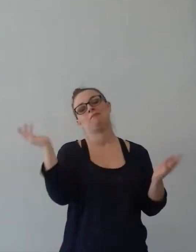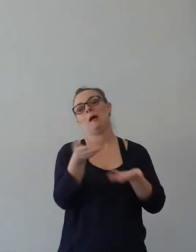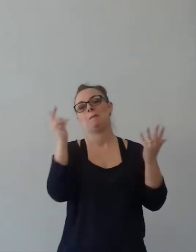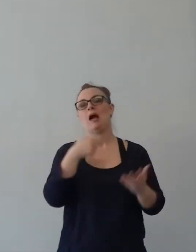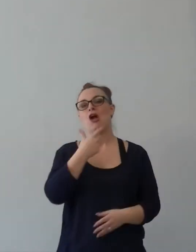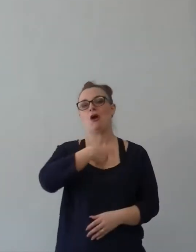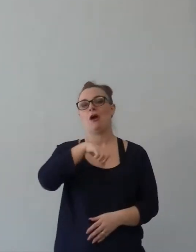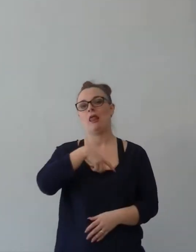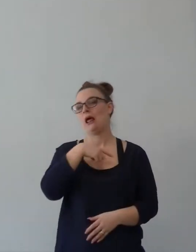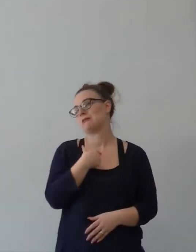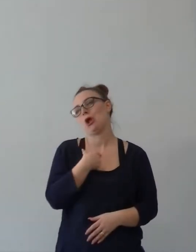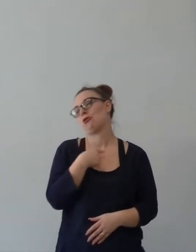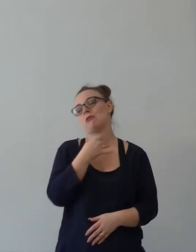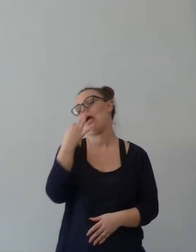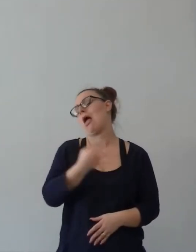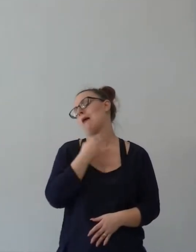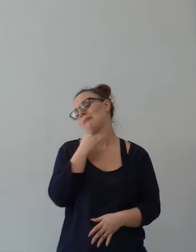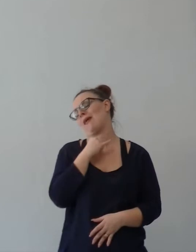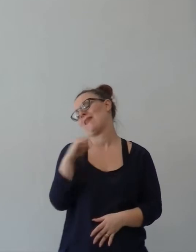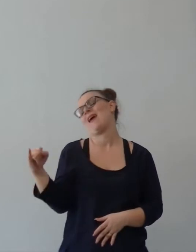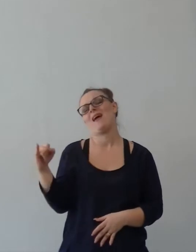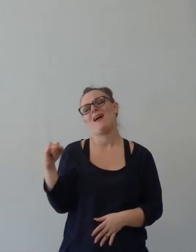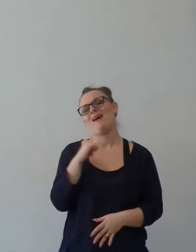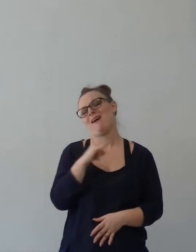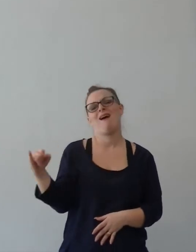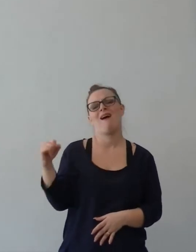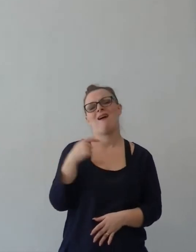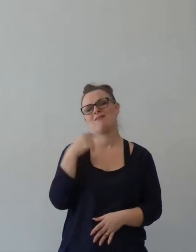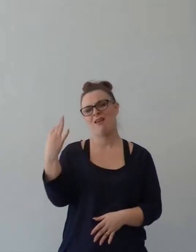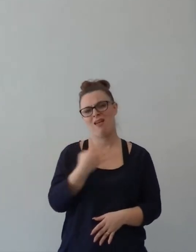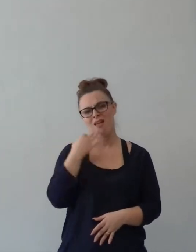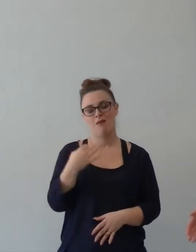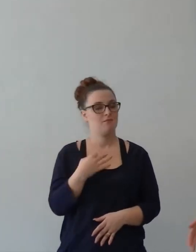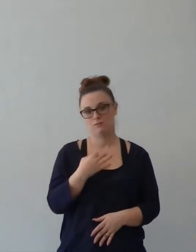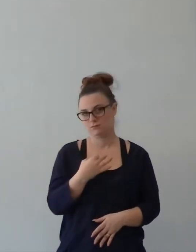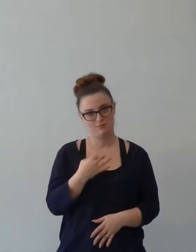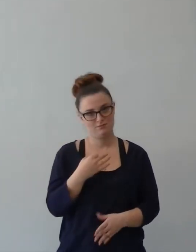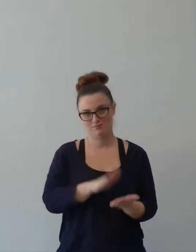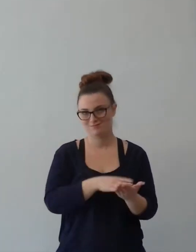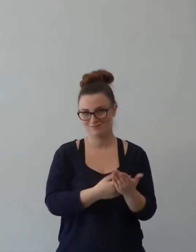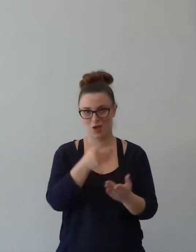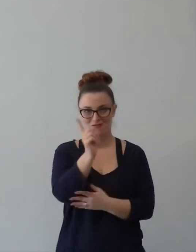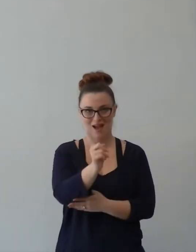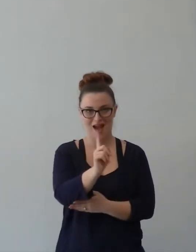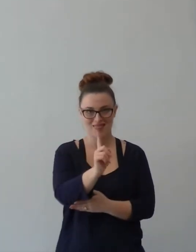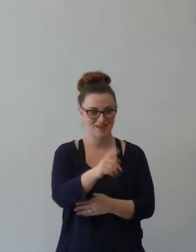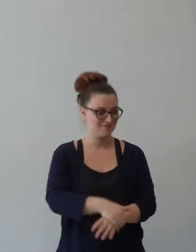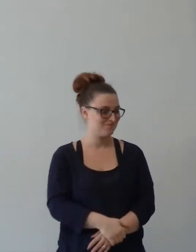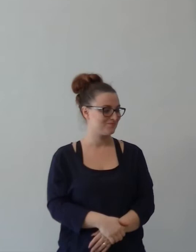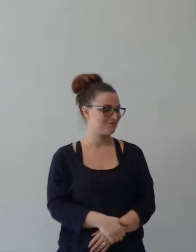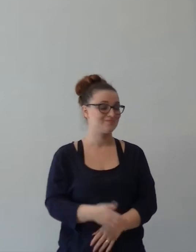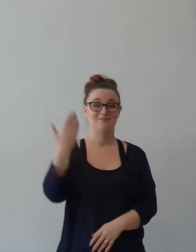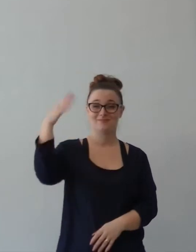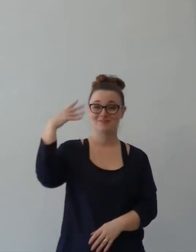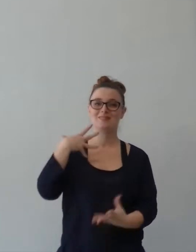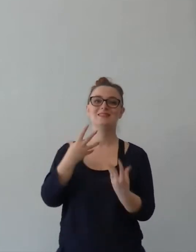a un mio amico credente, tra l'altro abbiamo piattato questa chiesa, Michele Canson, chi lo